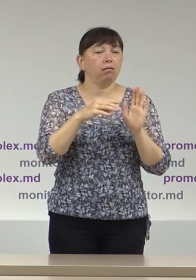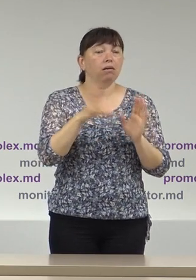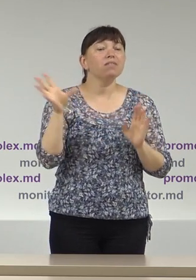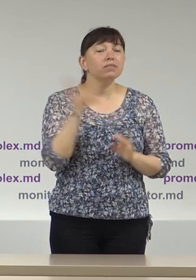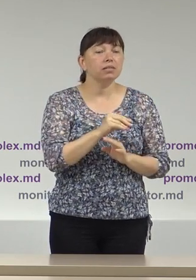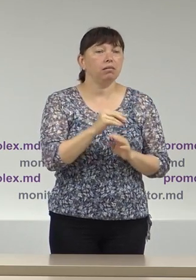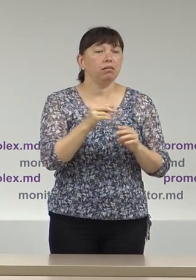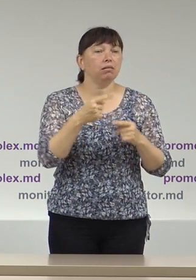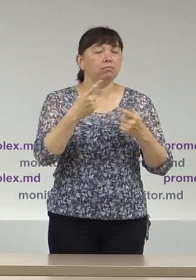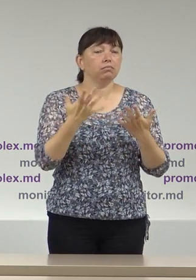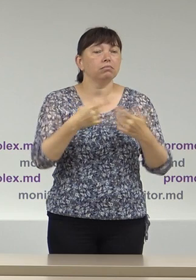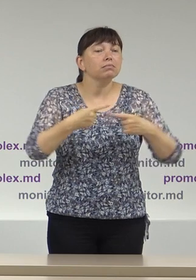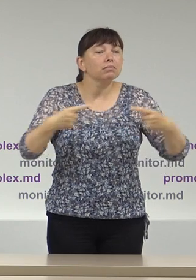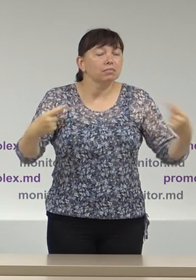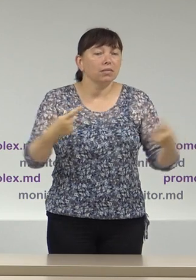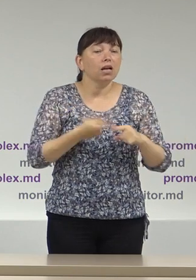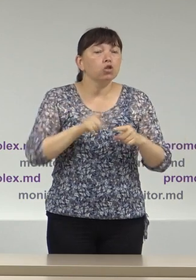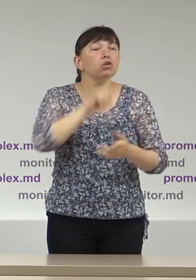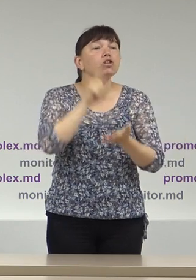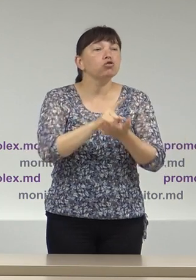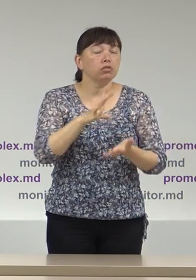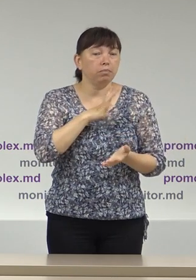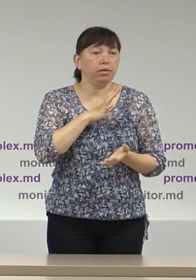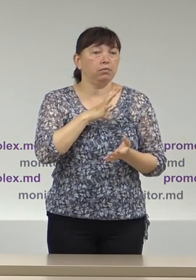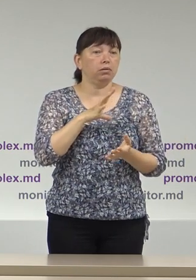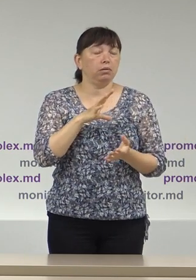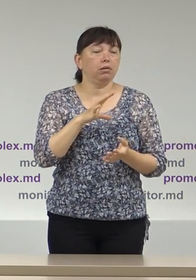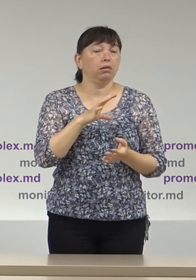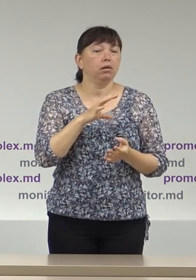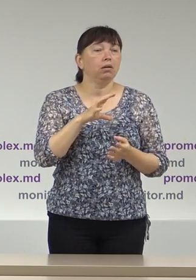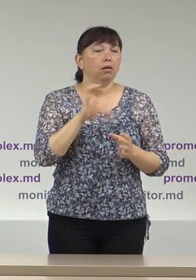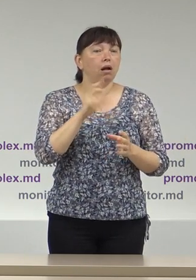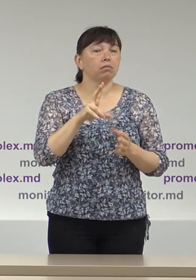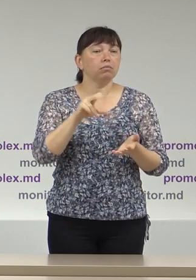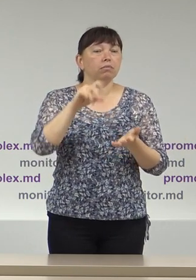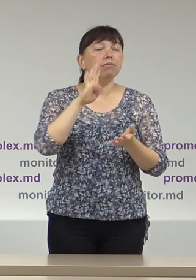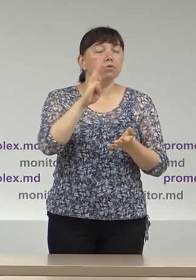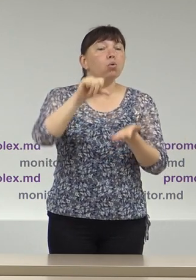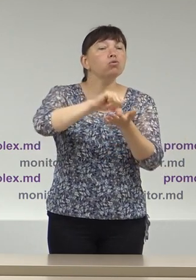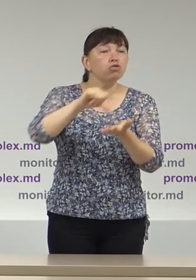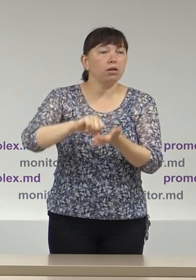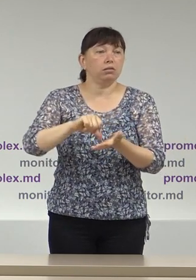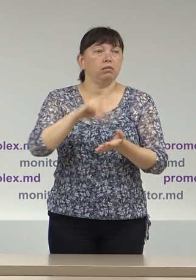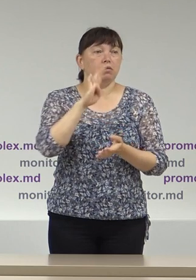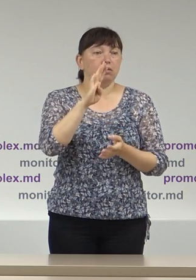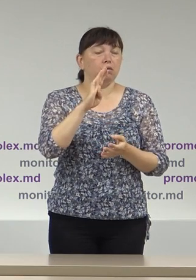deținut de către subiectii implicați în organizarea